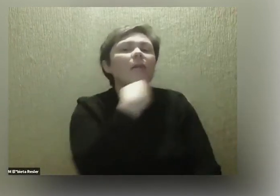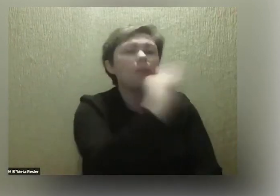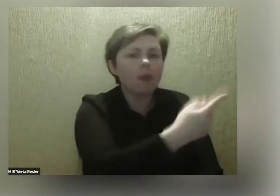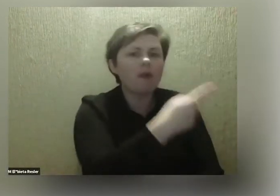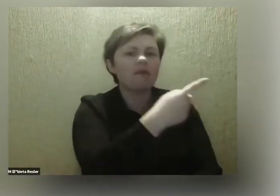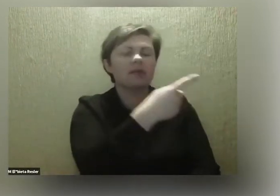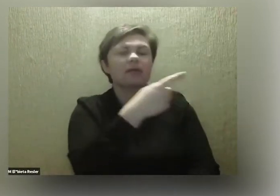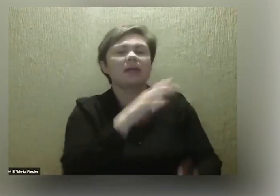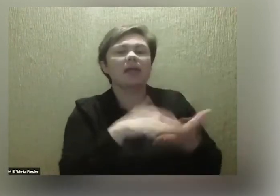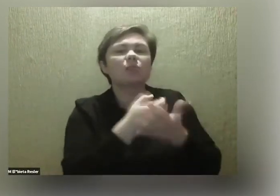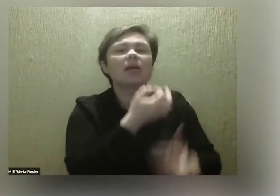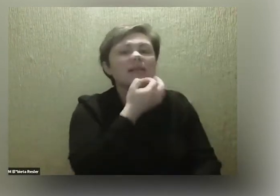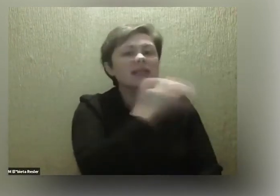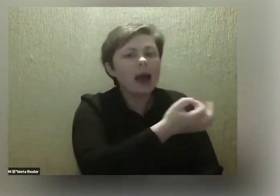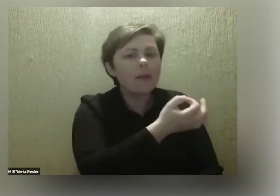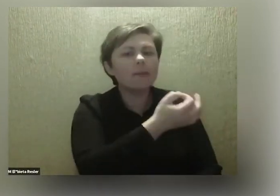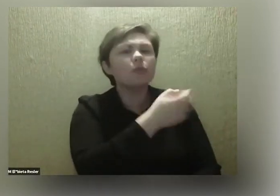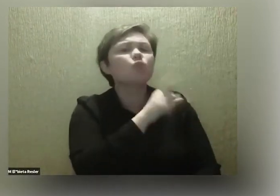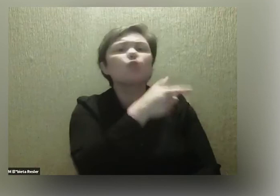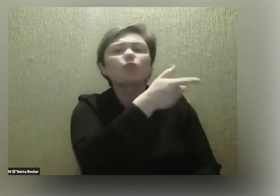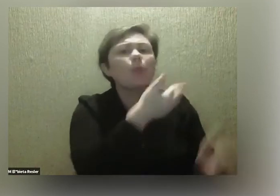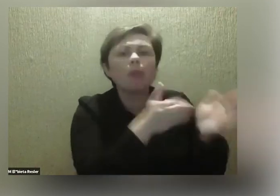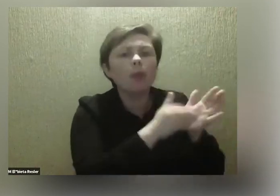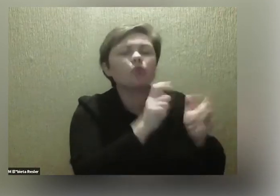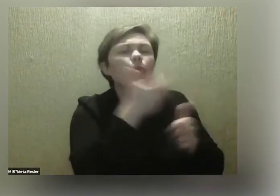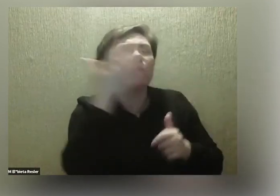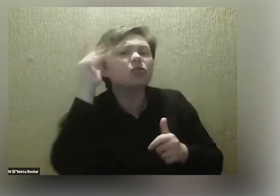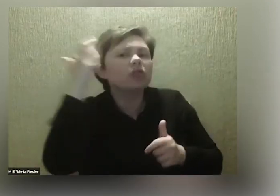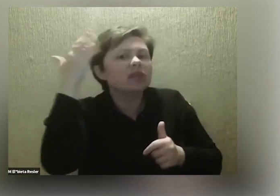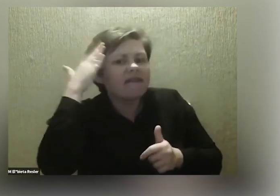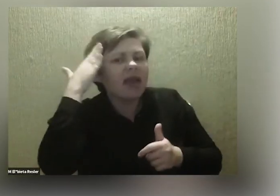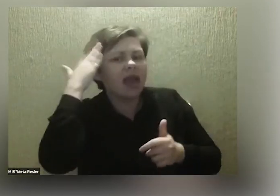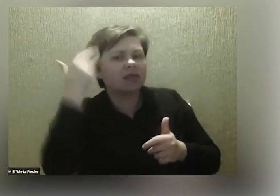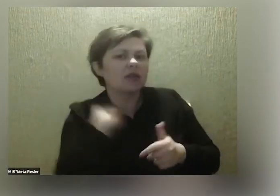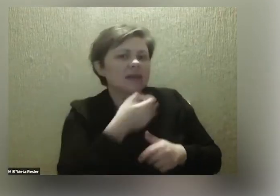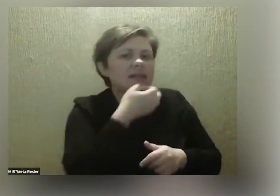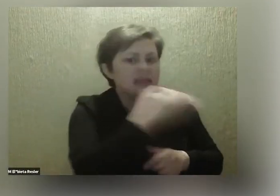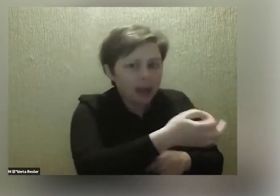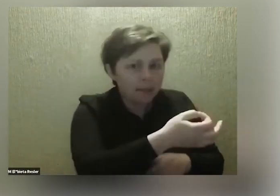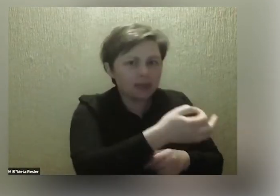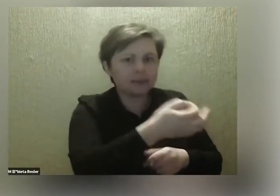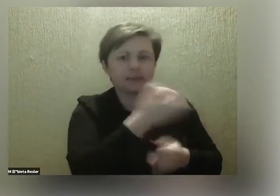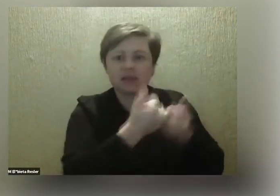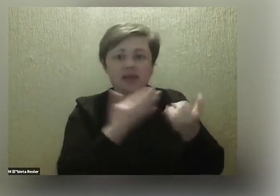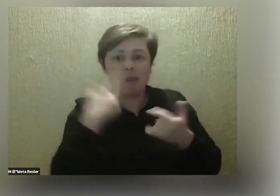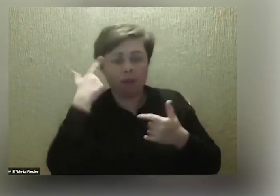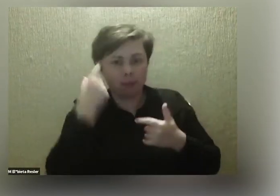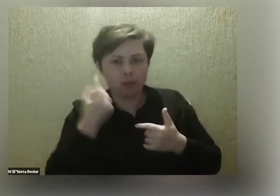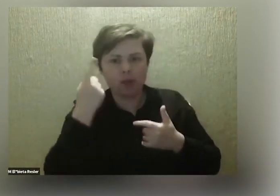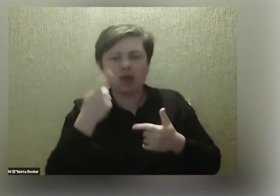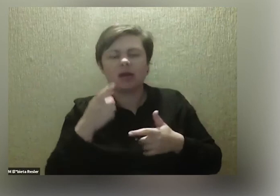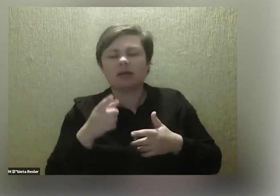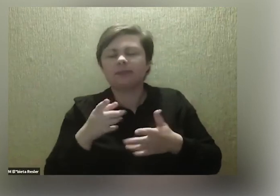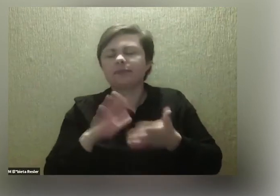Czyli na przykład zapytanie właśnie, czego ta osoba chciałaby się dowiedzieć. Na przykład tak, jeżeli nie mamy pomysłu. Natomiast w takich